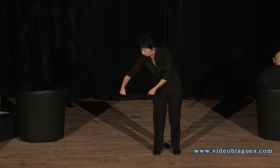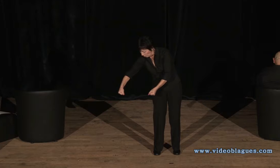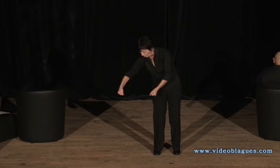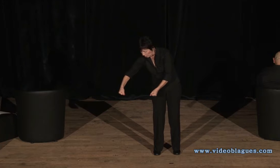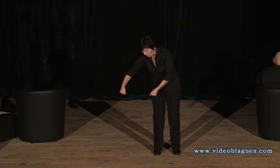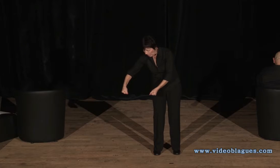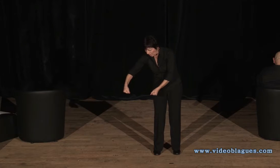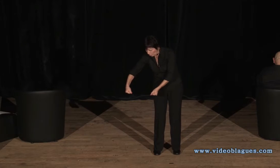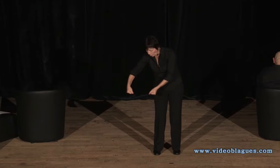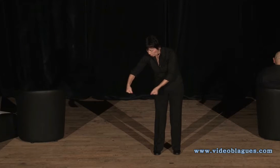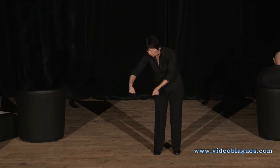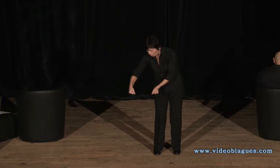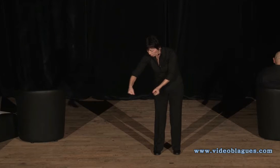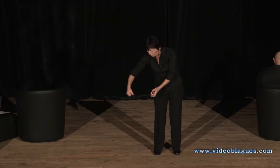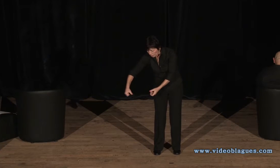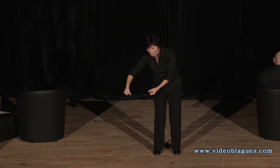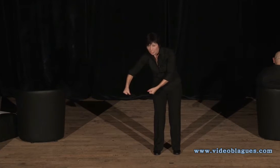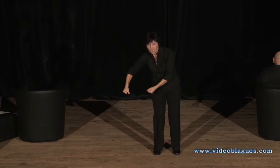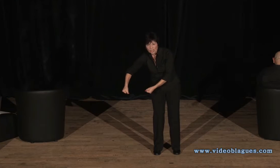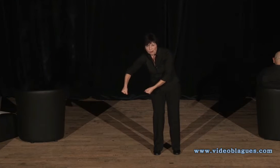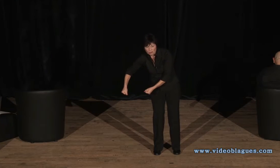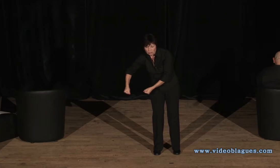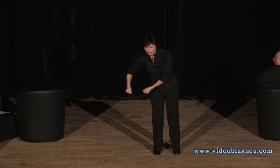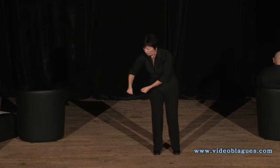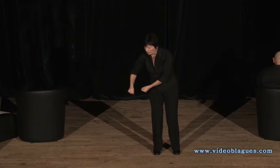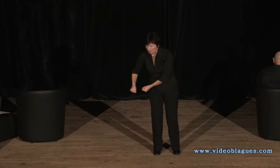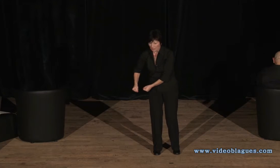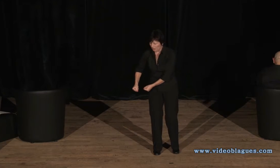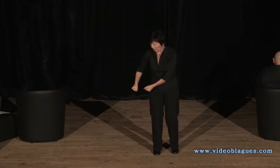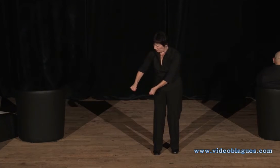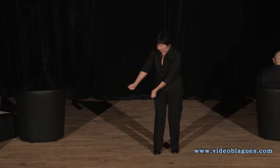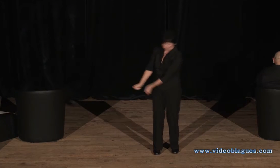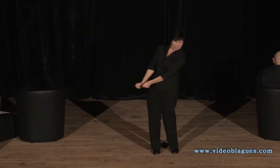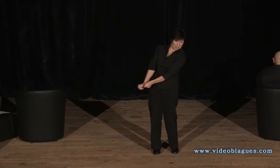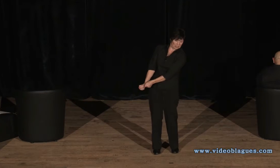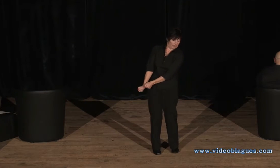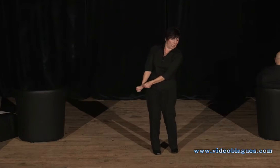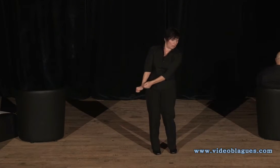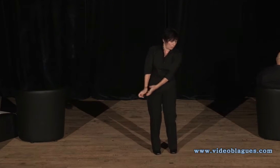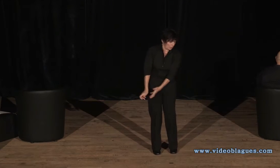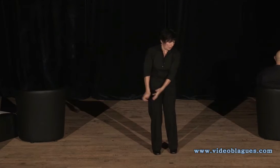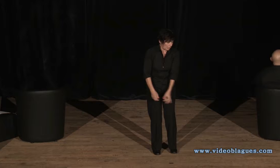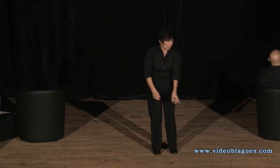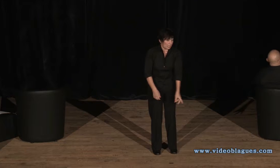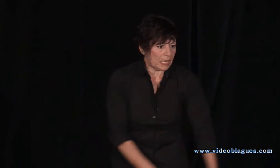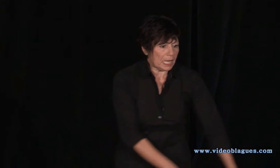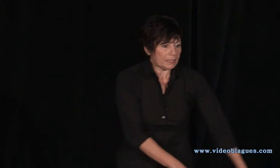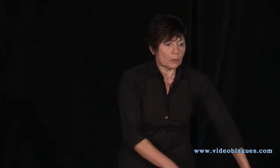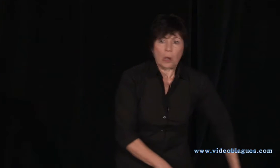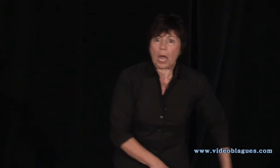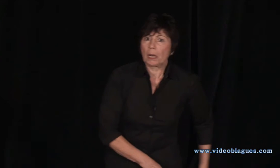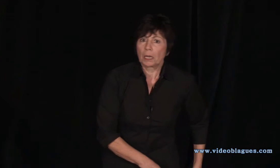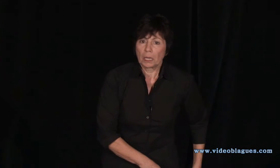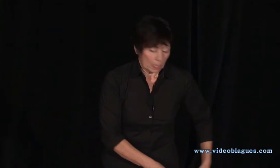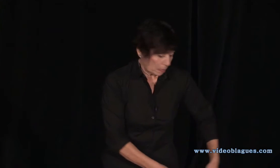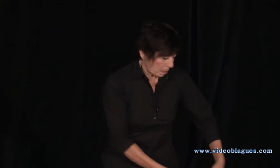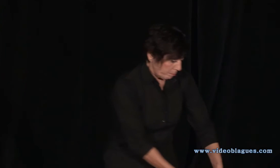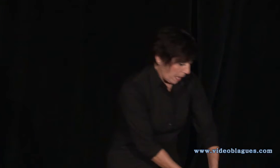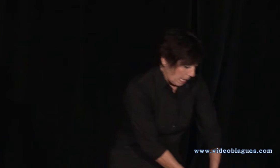Effectivement, une mythe géante. Ah, mais c'est dégueulasse. Il referme. Et là, tu as quoi ? Ben,